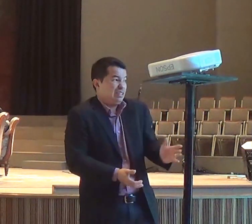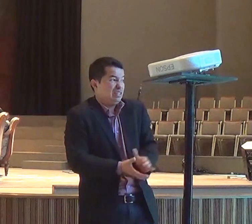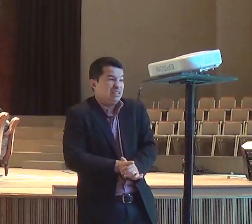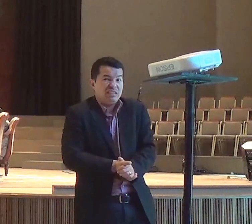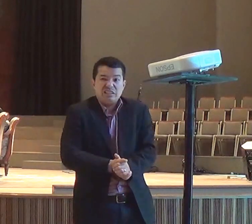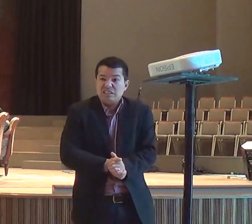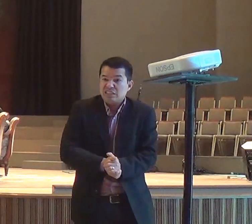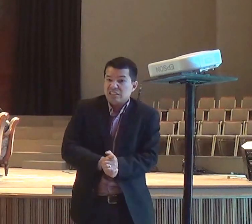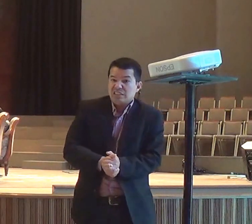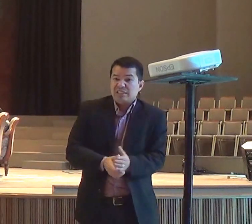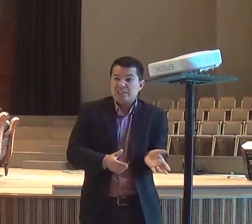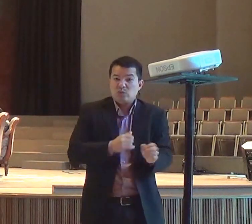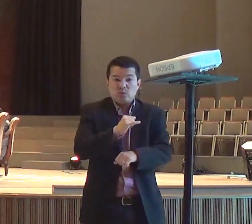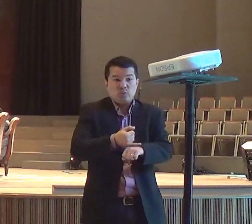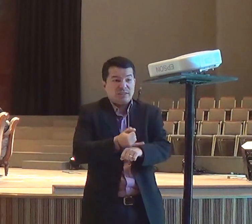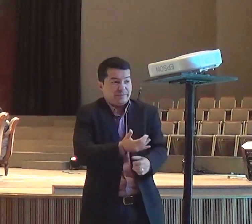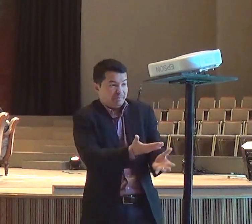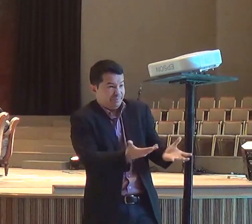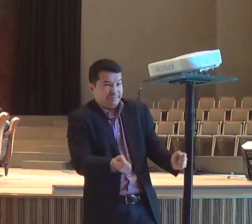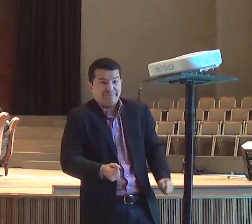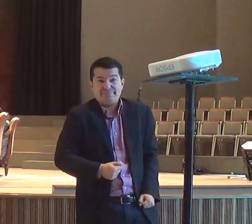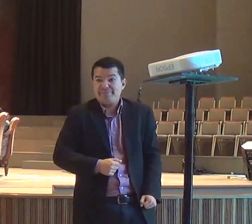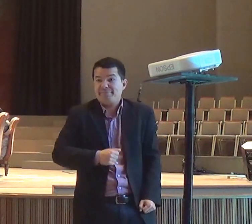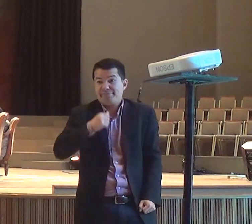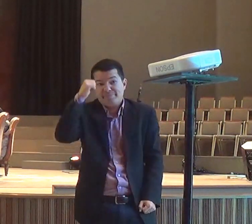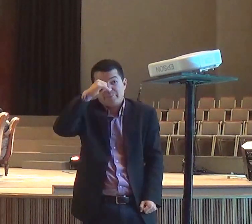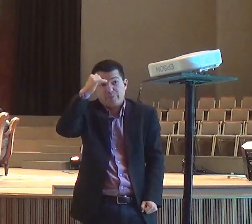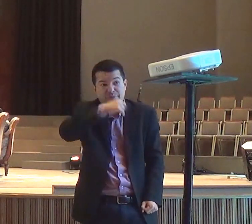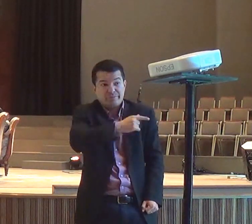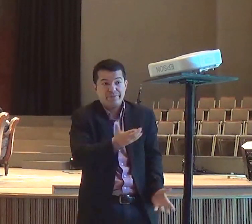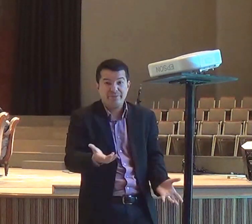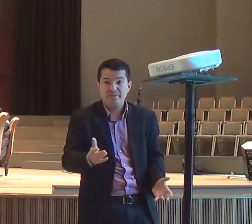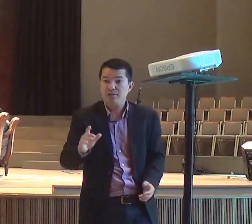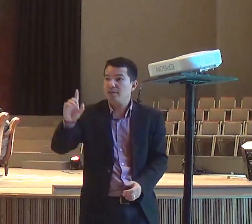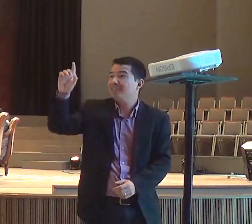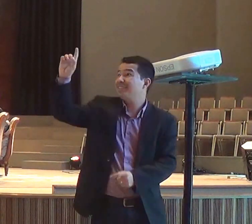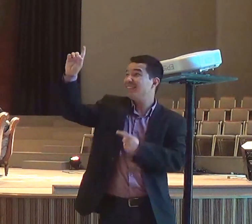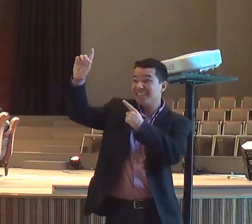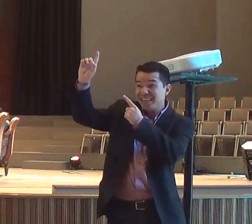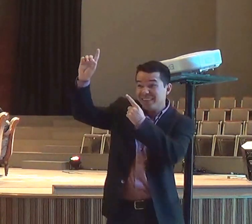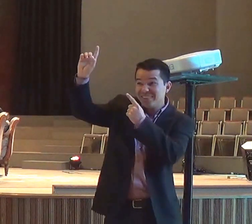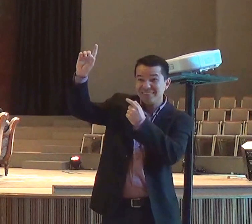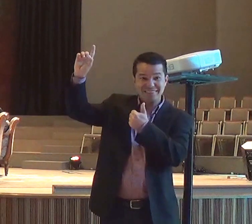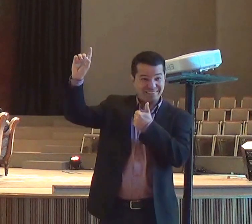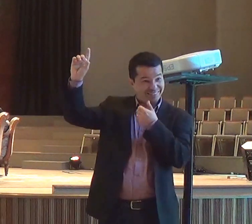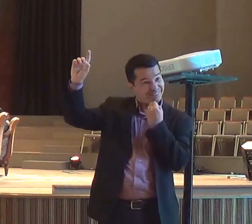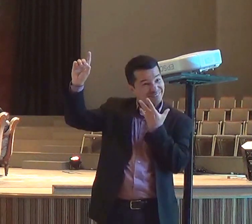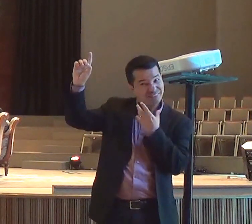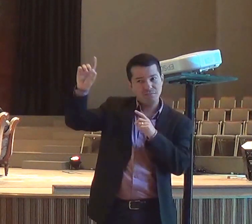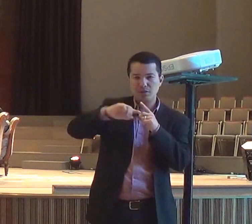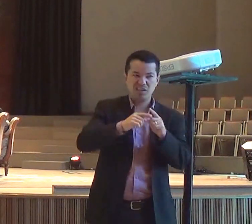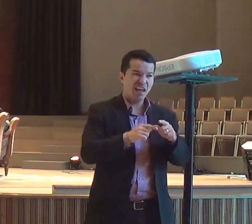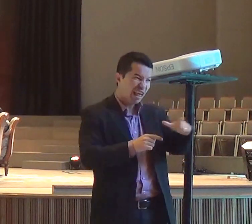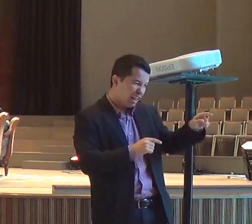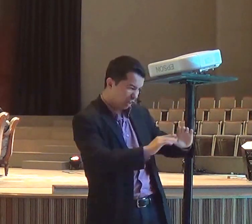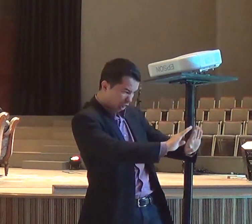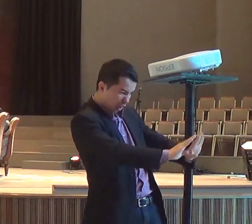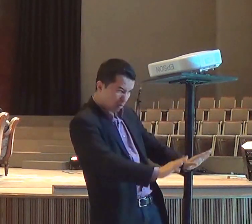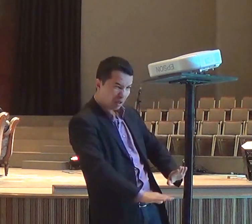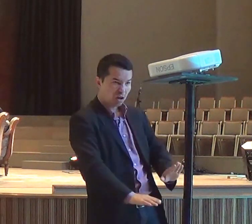esse é um povo, que está fora, olha só, o mundo, já é diferente, eles ainda, estão seguindo, leis de Deus, na sua